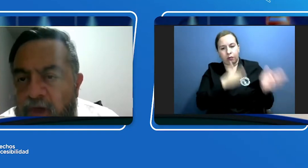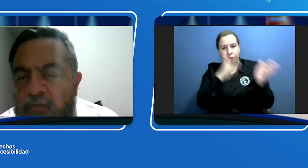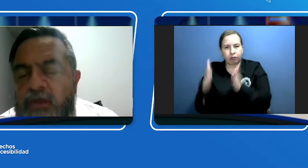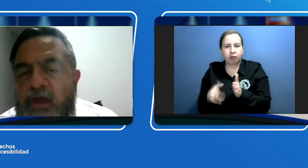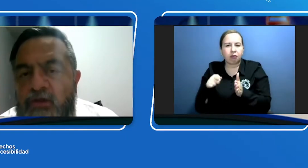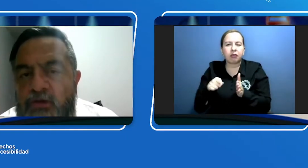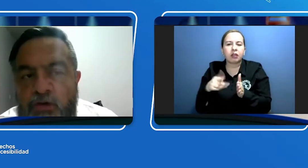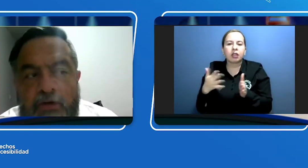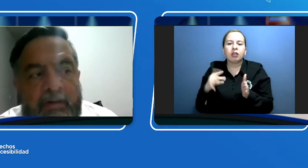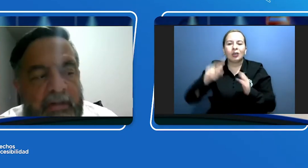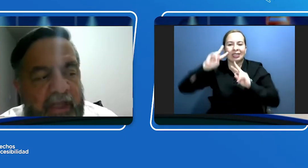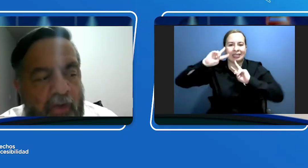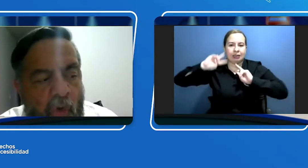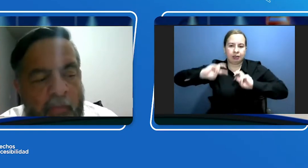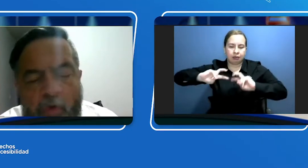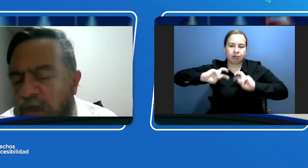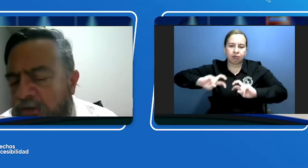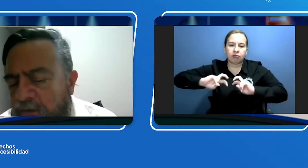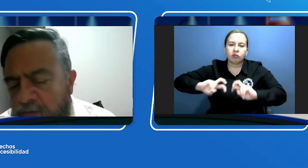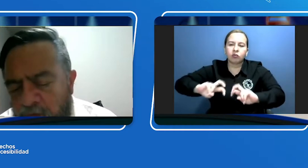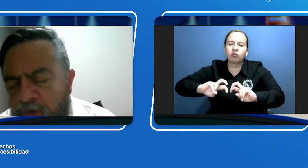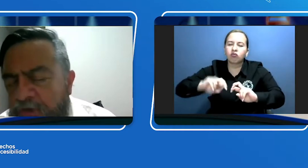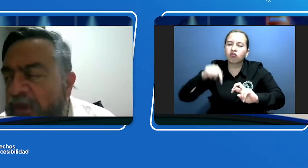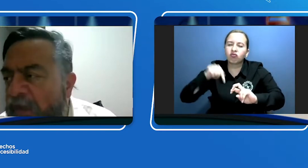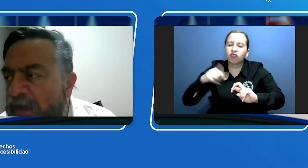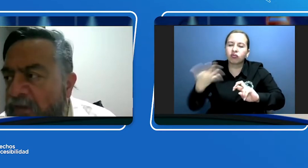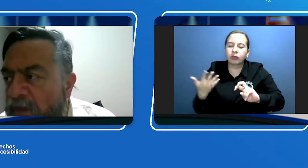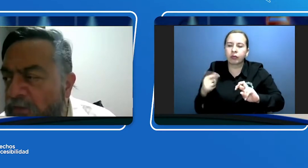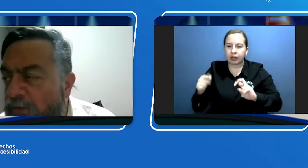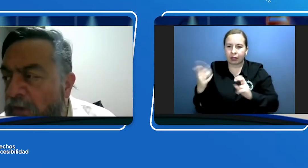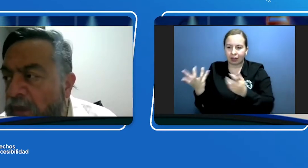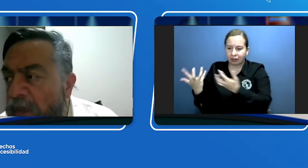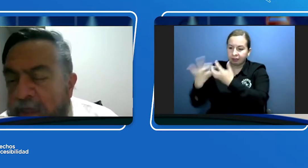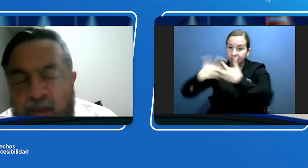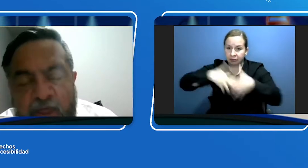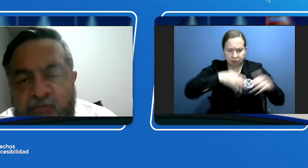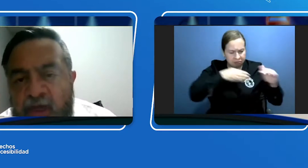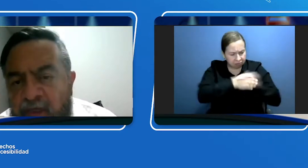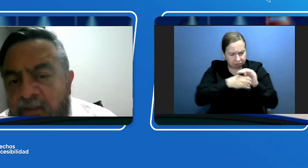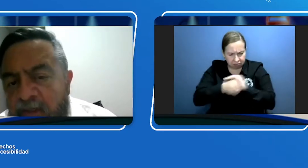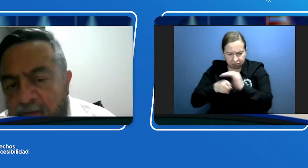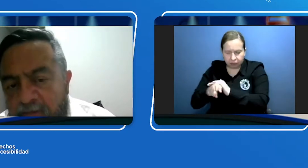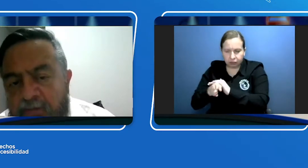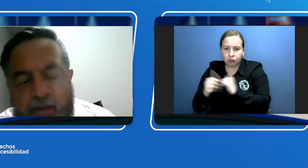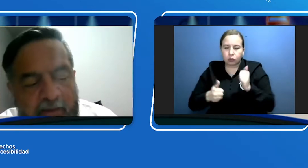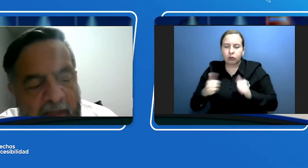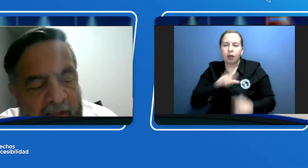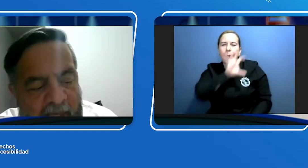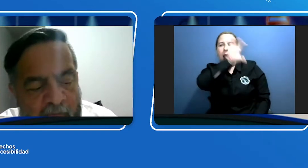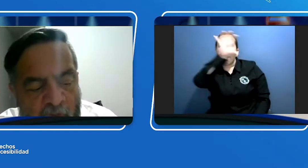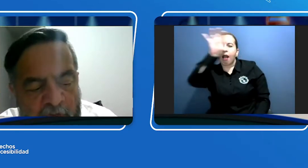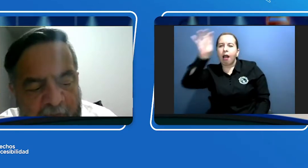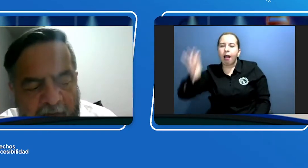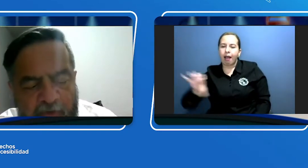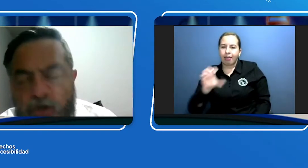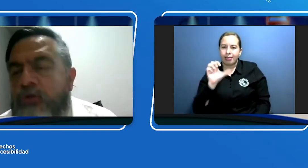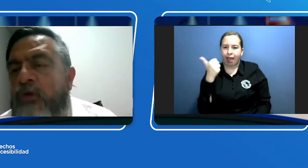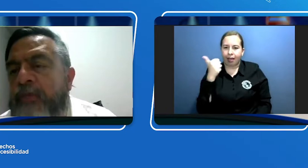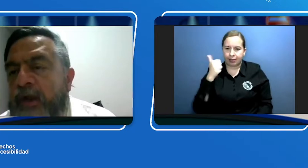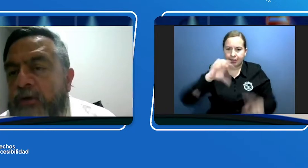investigación de cómo son los sistemas de acceso en 10 países del mundo para poderlos comparar con